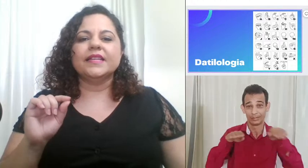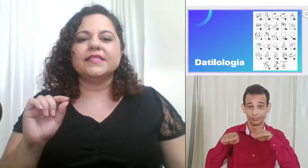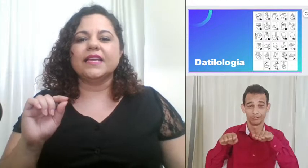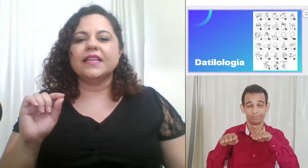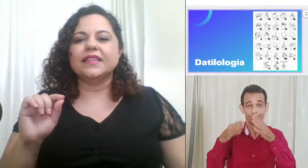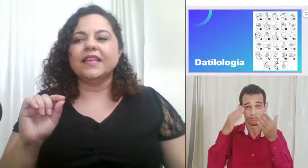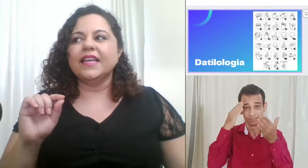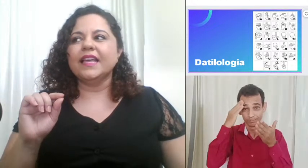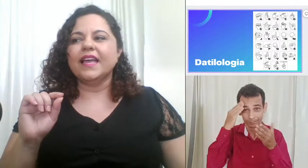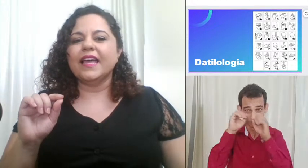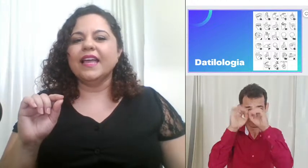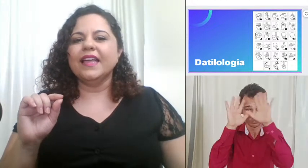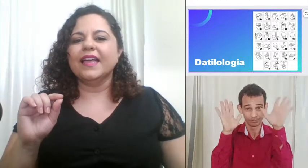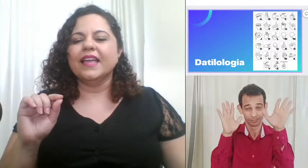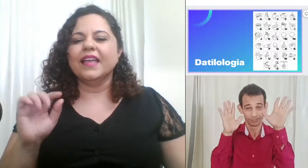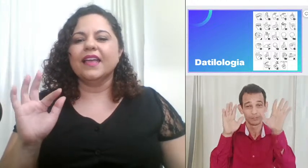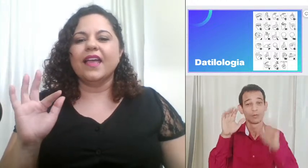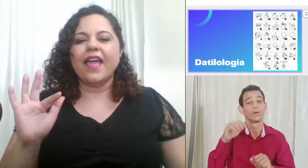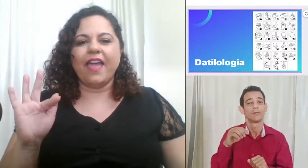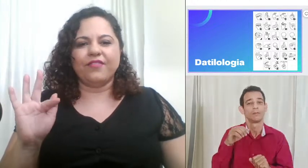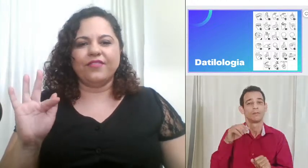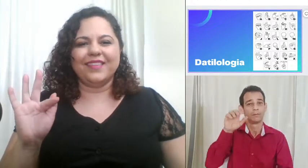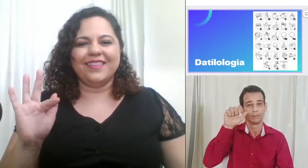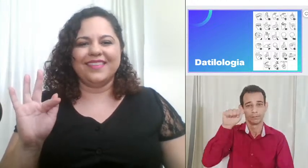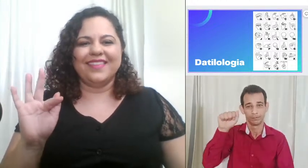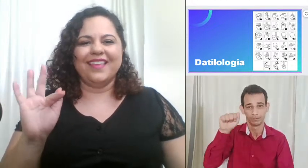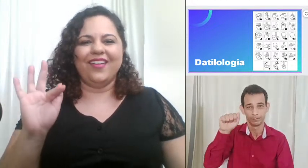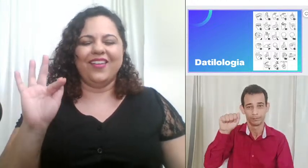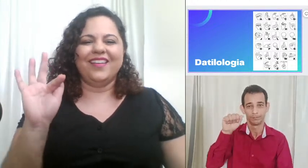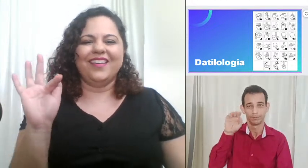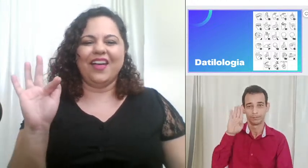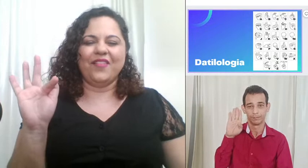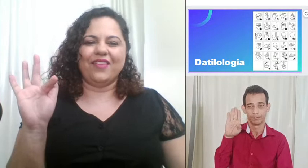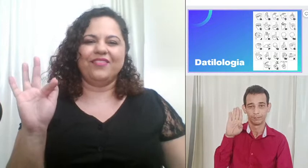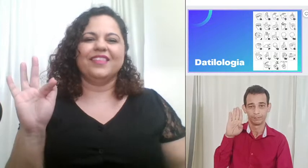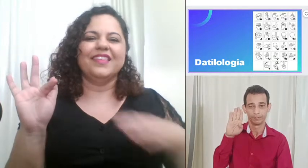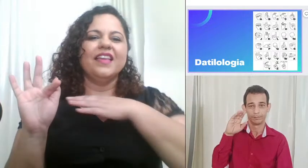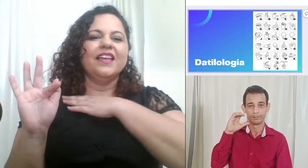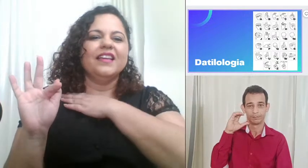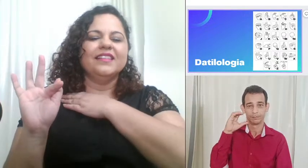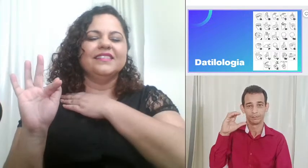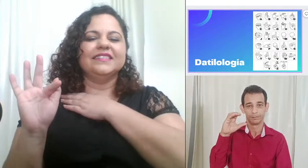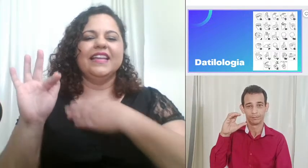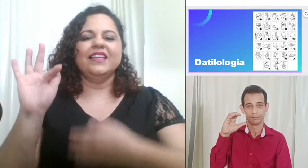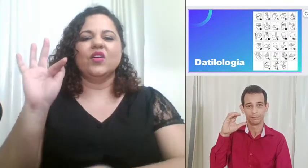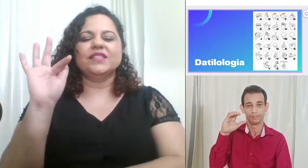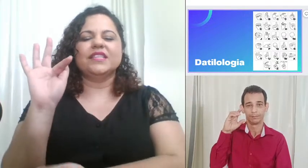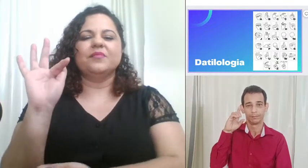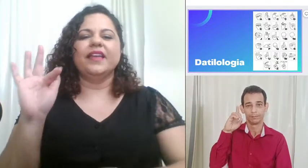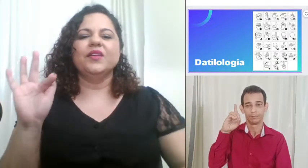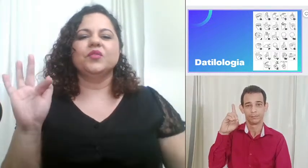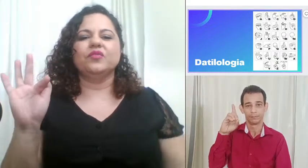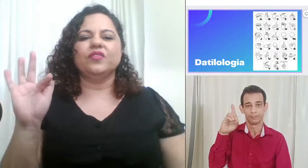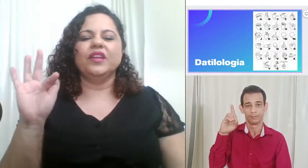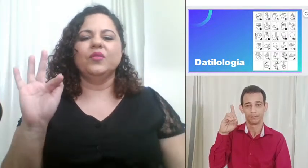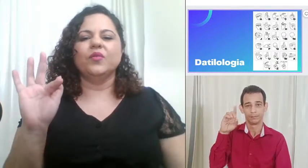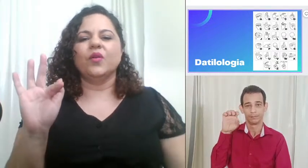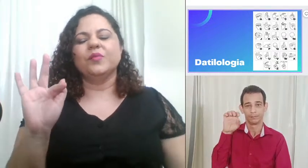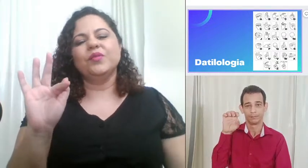C D E F ó ó né encosta bem cotovelo o ombro